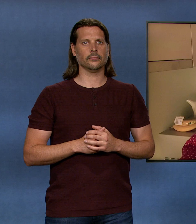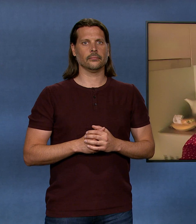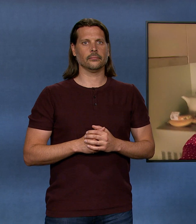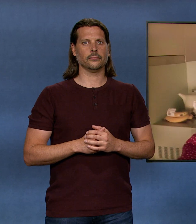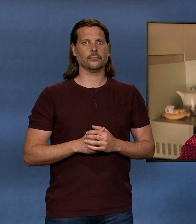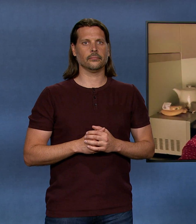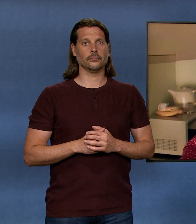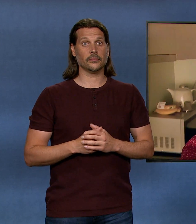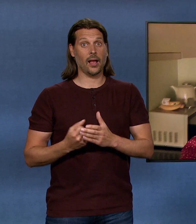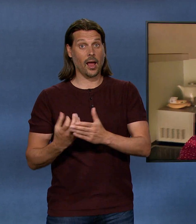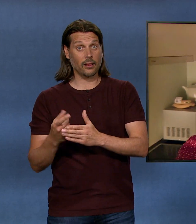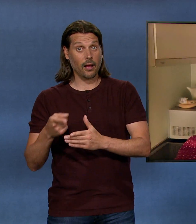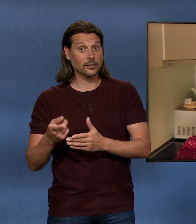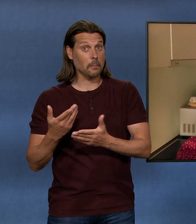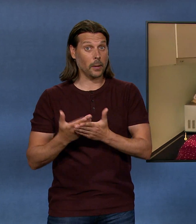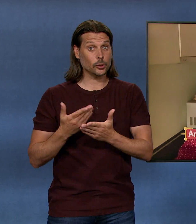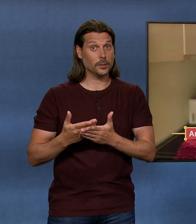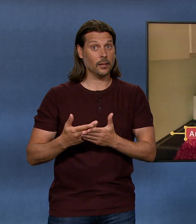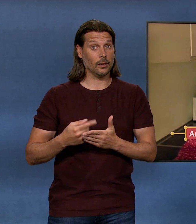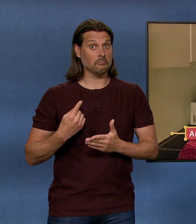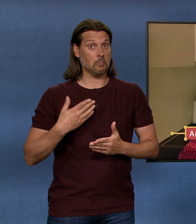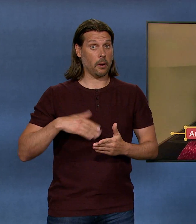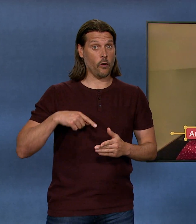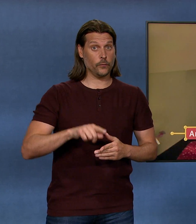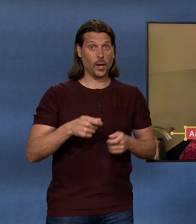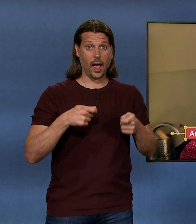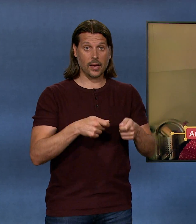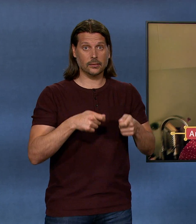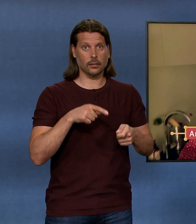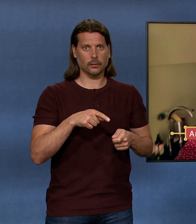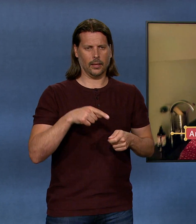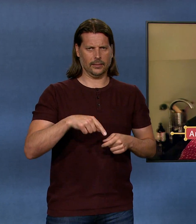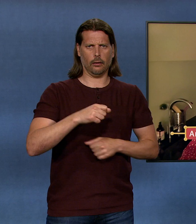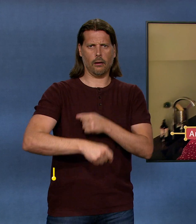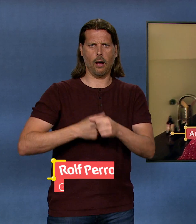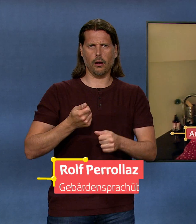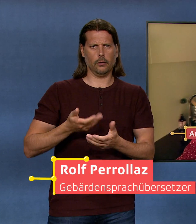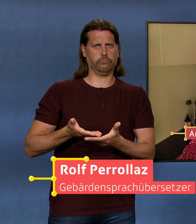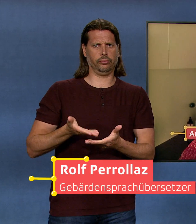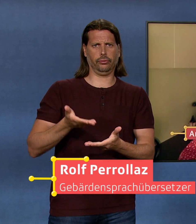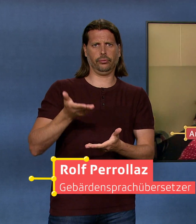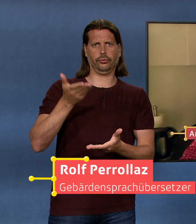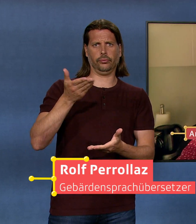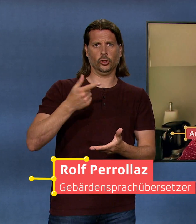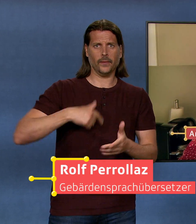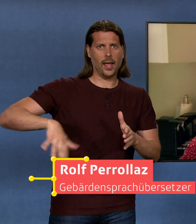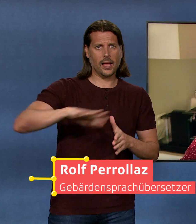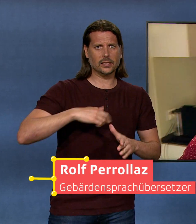Erdgas, den wir zum Wohnungen heizen brauchen, ist in diesem Jahr viel teurer geworden. Wir in der Schweiz machen selbst keine